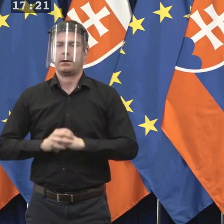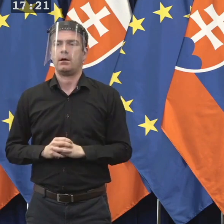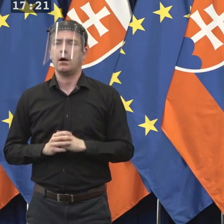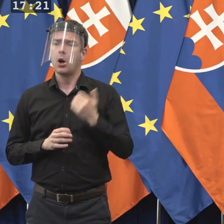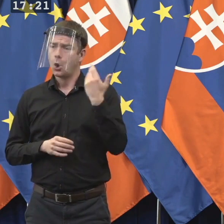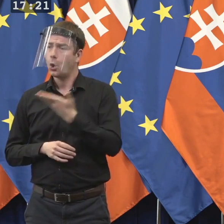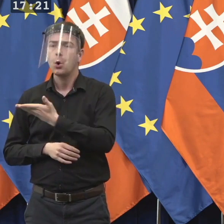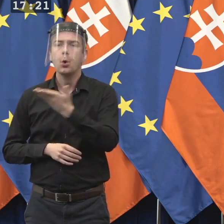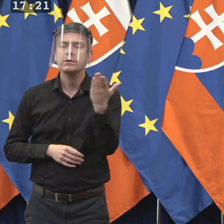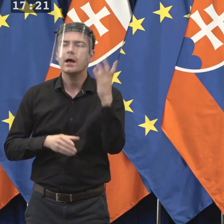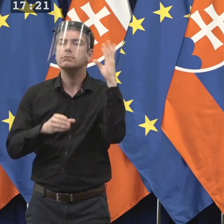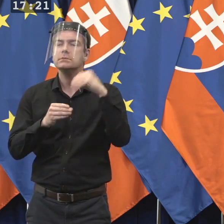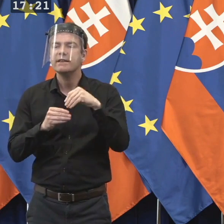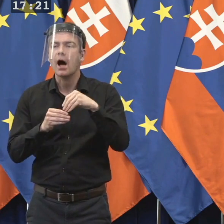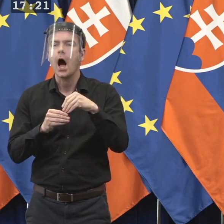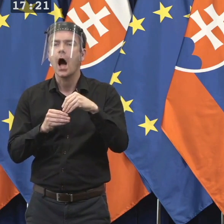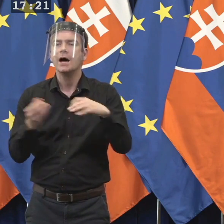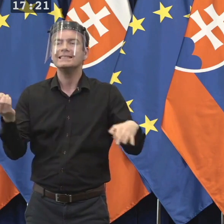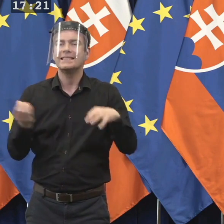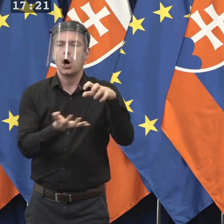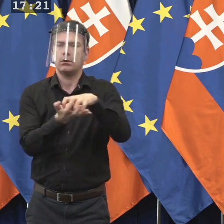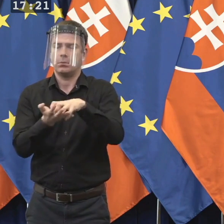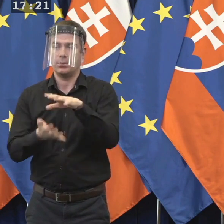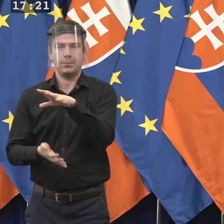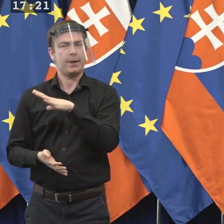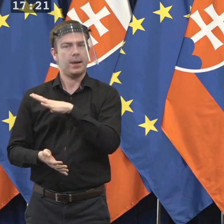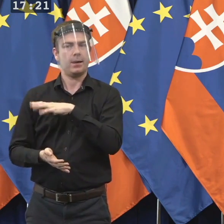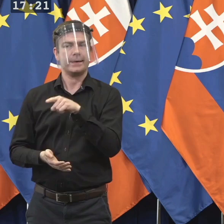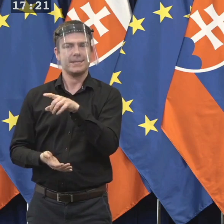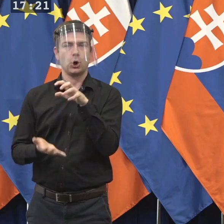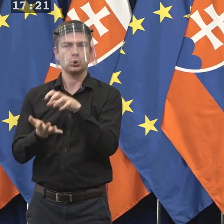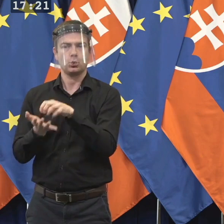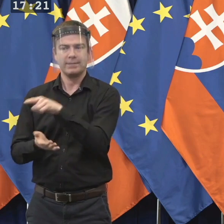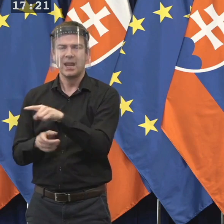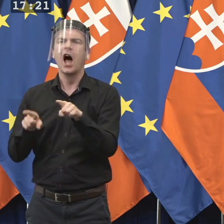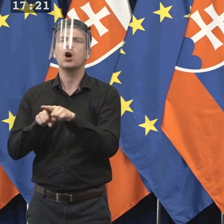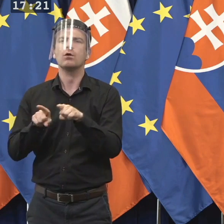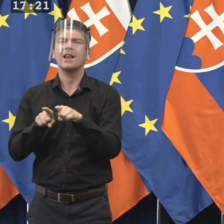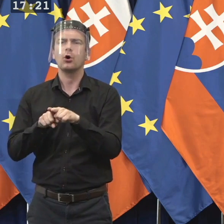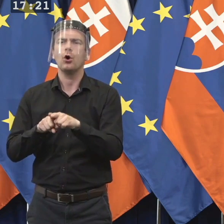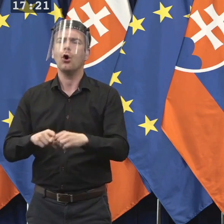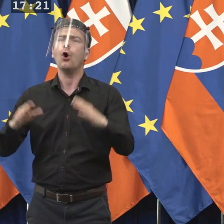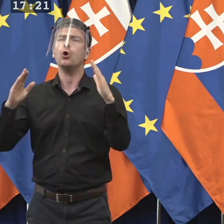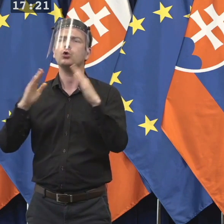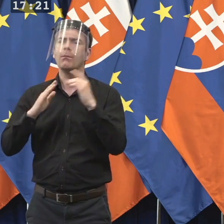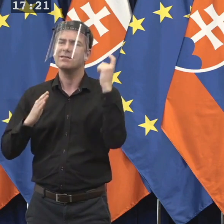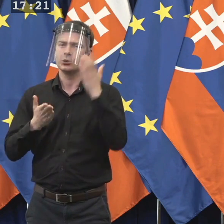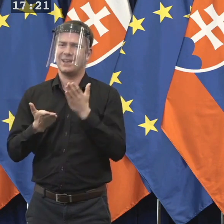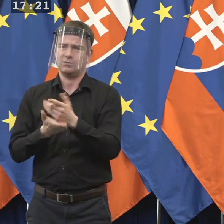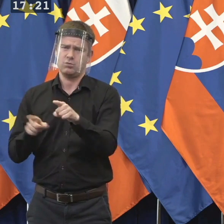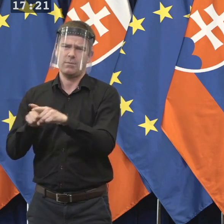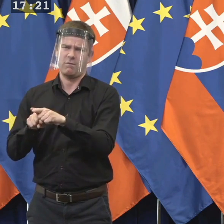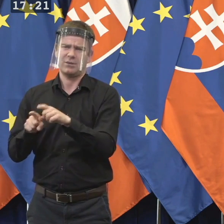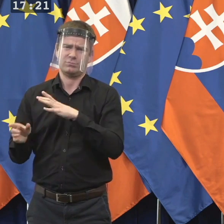Ľudia v osadách sú najviac ohrození domovoch sociálnych služieb, či už zamestnanci alebo klienti, ale takisto aj